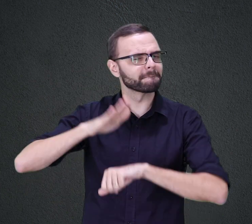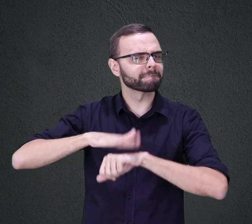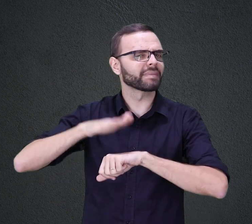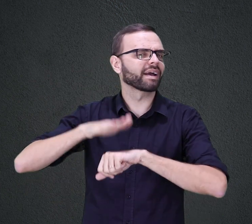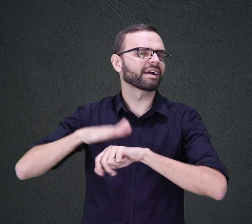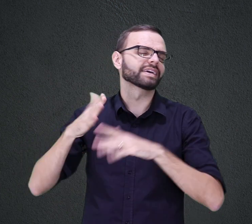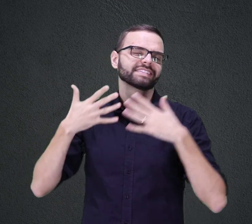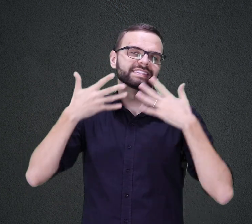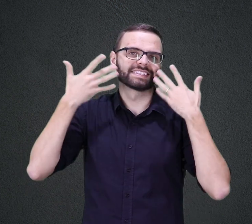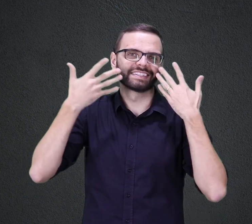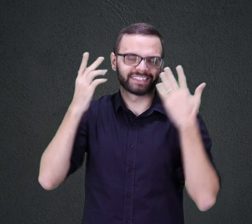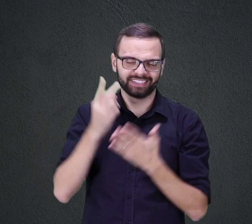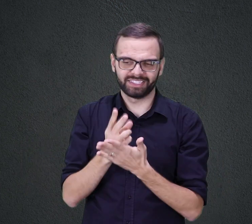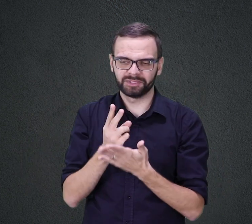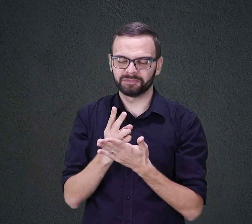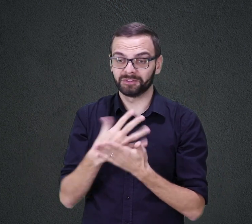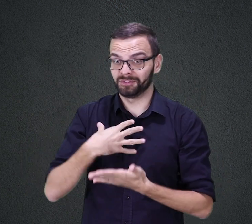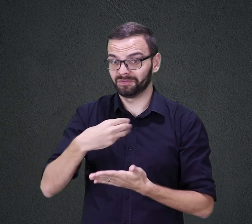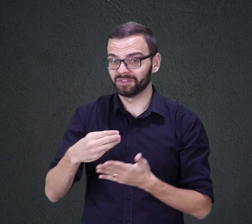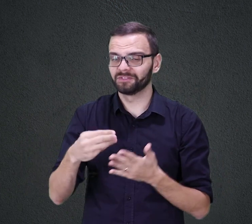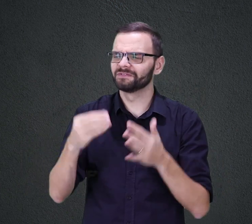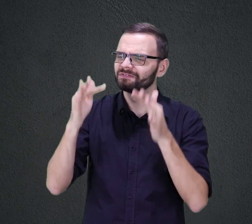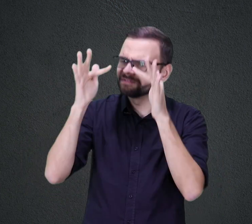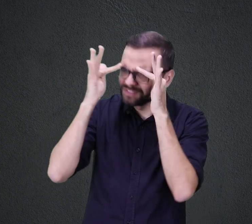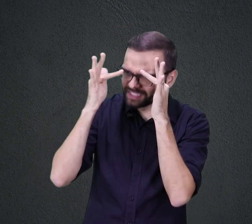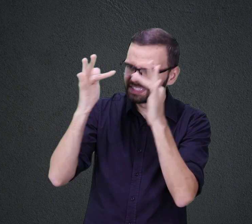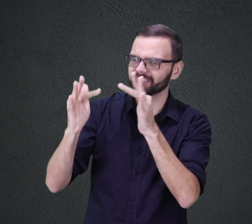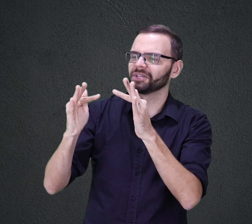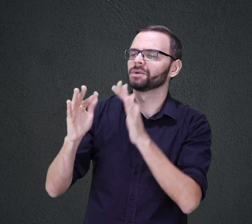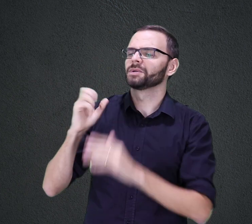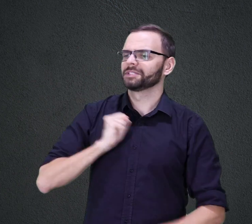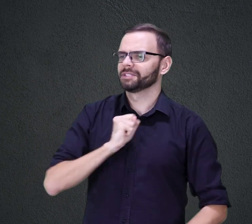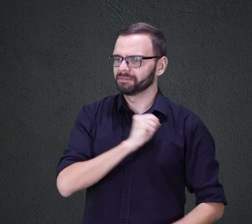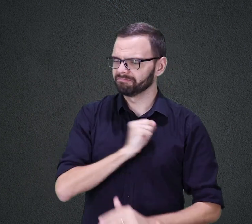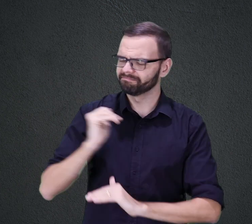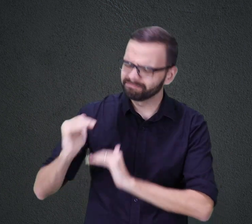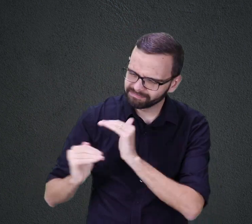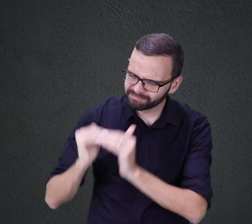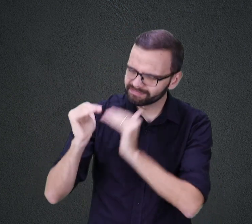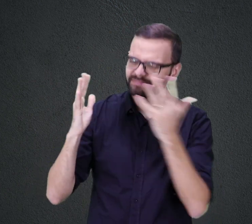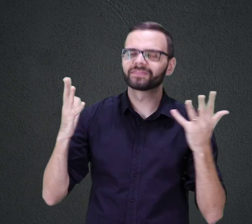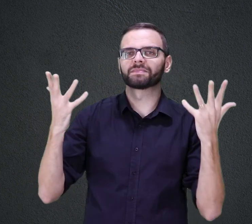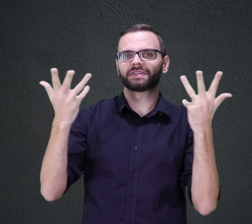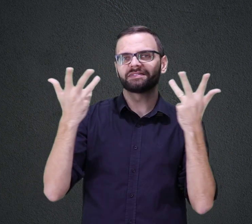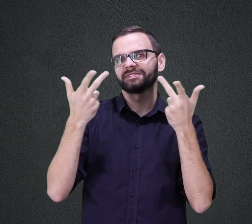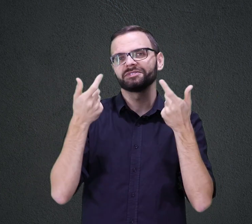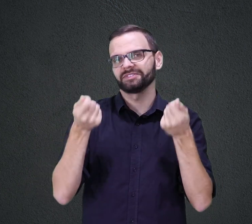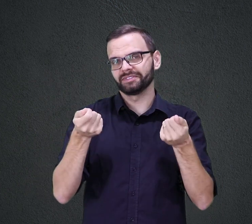FILHOS FIEIS A ELE VER QUE SAMUEL CRECIA DIANTE DO SENHOR ERA MARAVILHOSO POIS FAZIA ANA